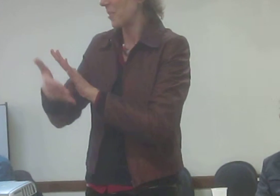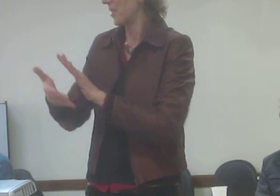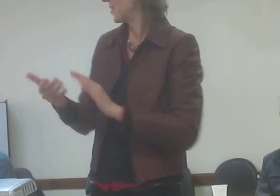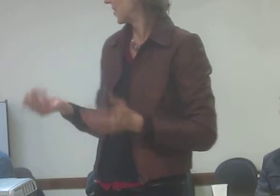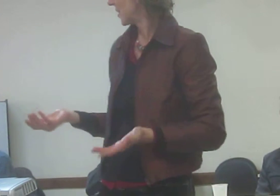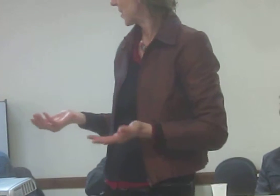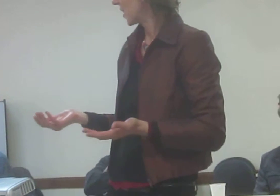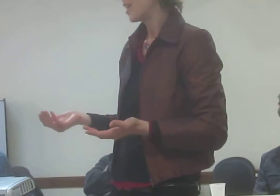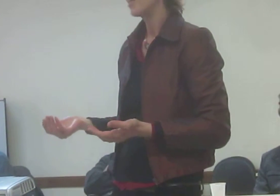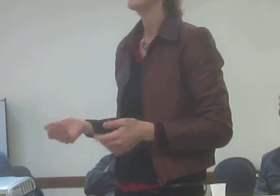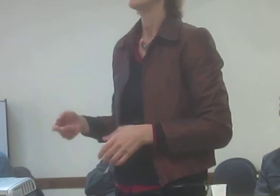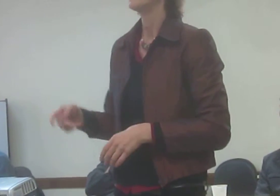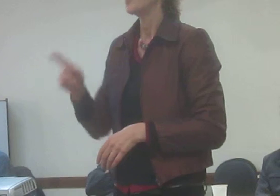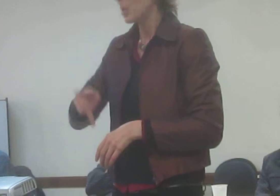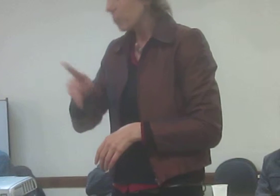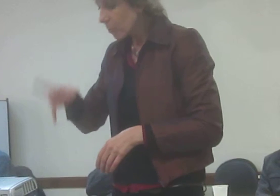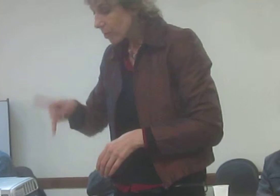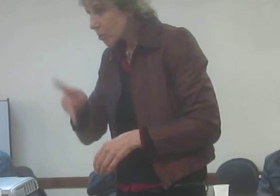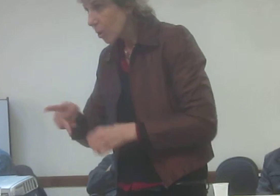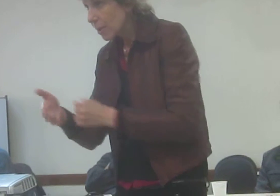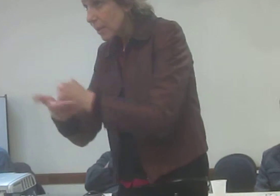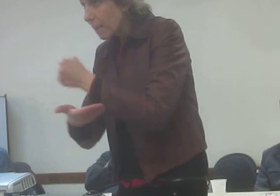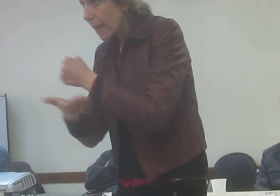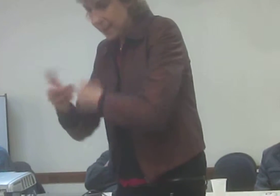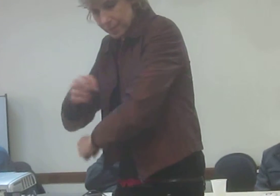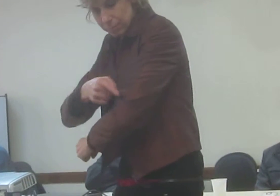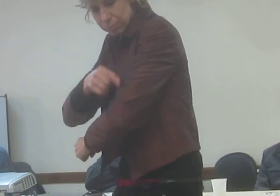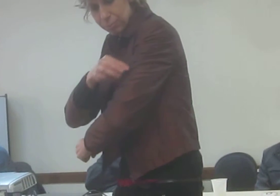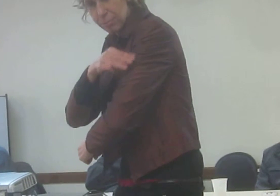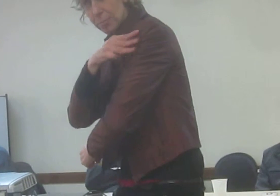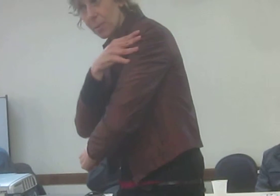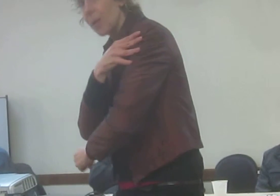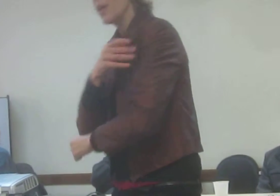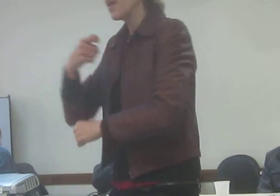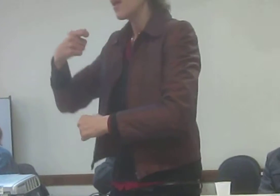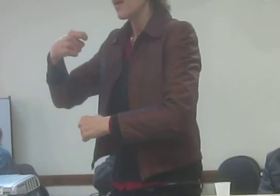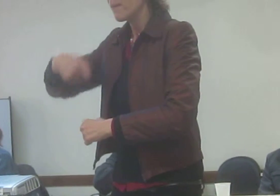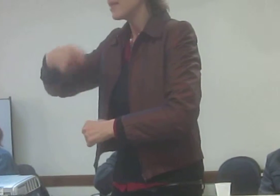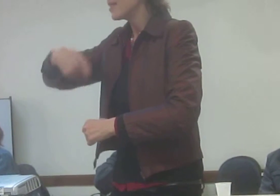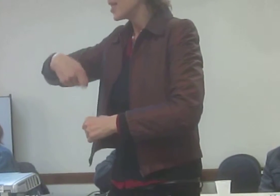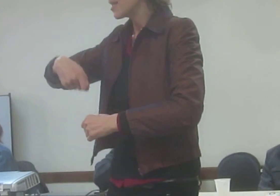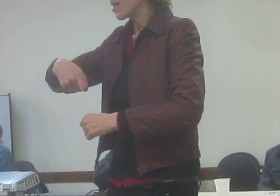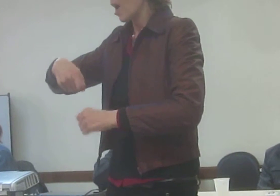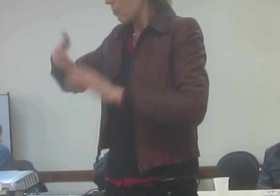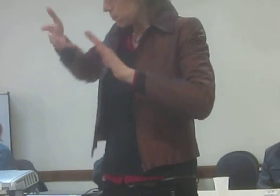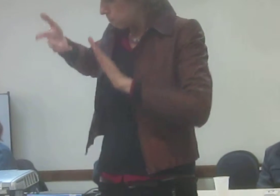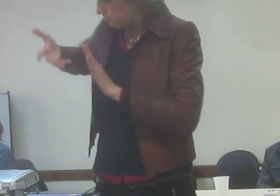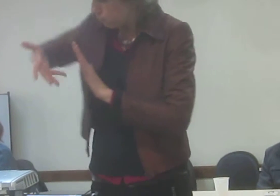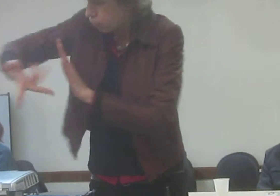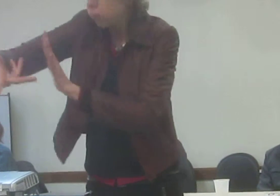de primeira, quarto ano, já estava sabendo. Eu tive a oportunidade de estudar com um aluno que ele era